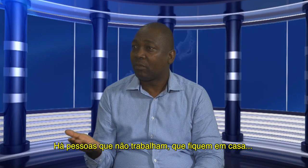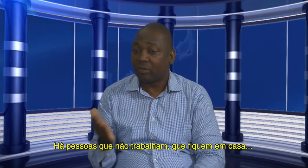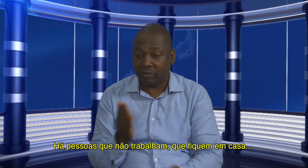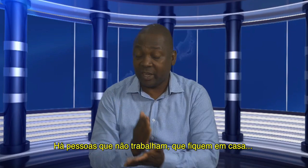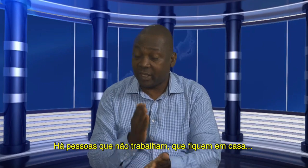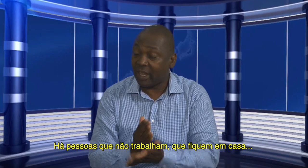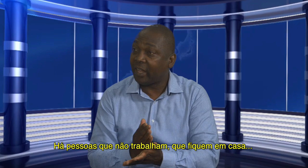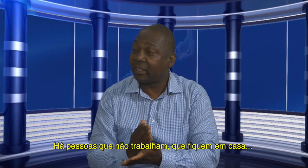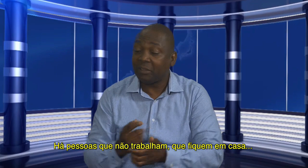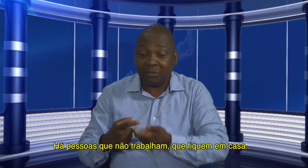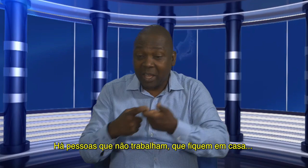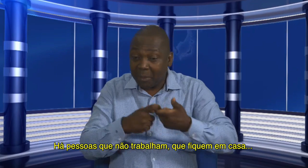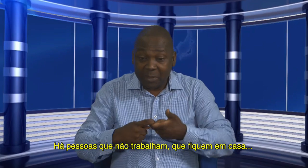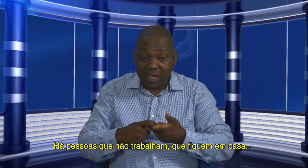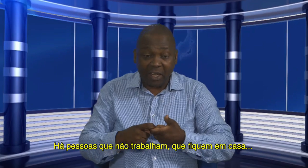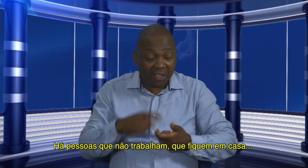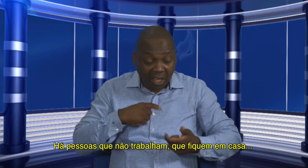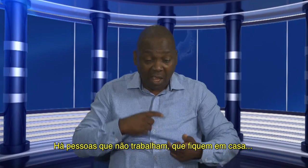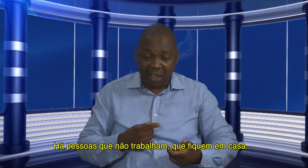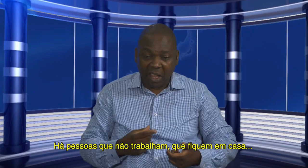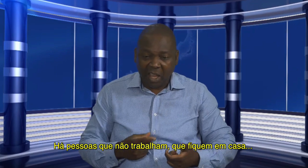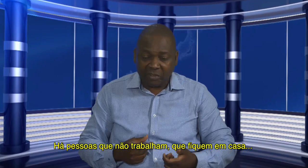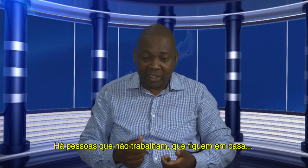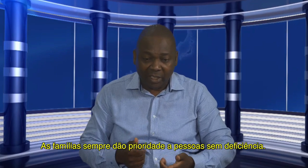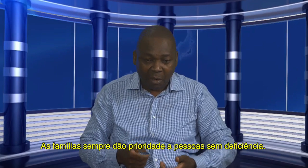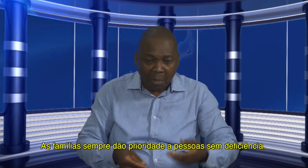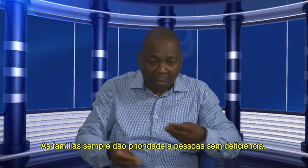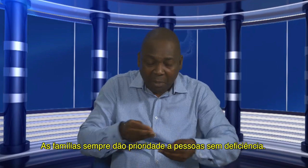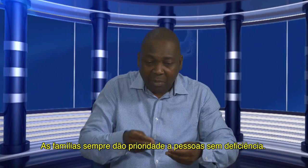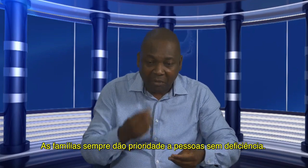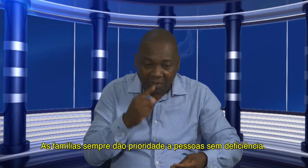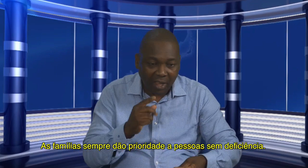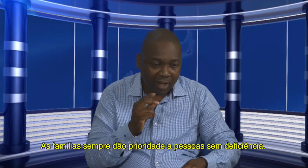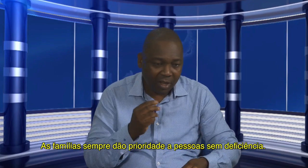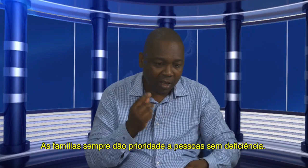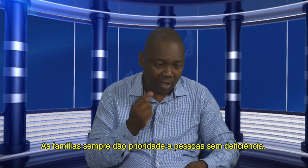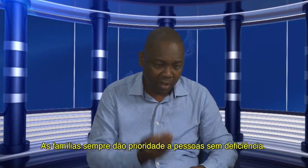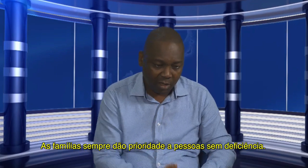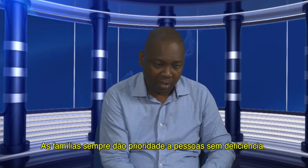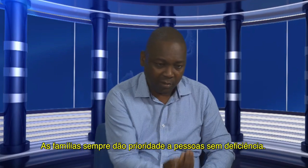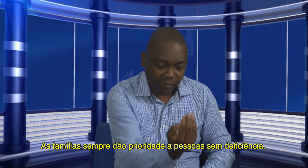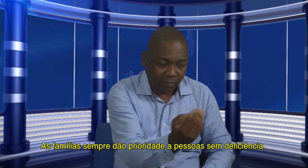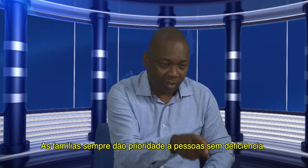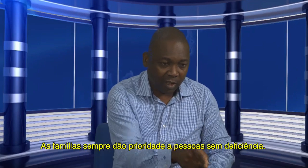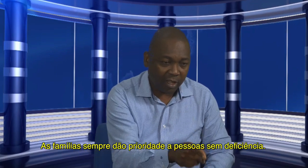ficarem em casa com o filho complicado, porque, na verdade, essas famílias das pessoas que têm